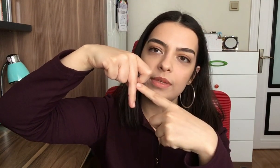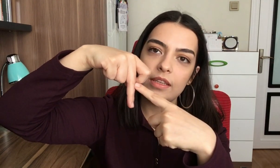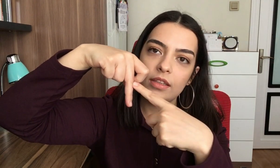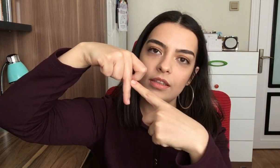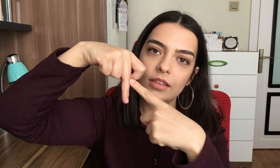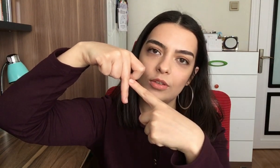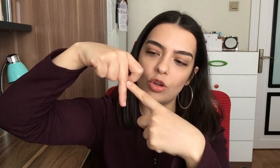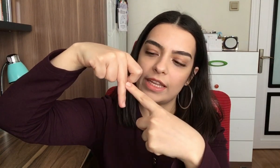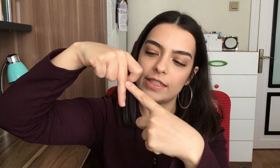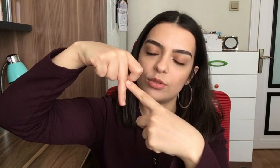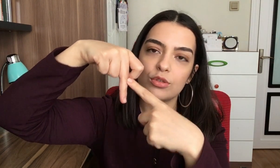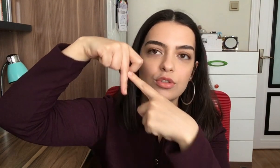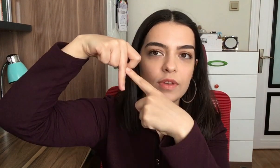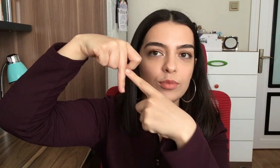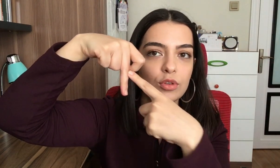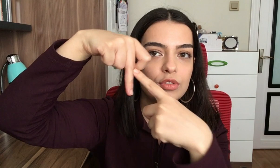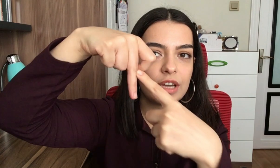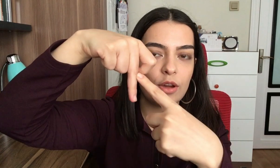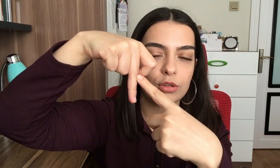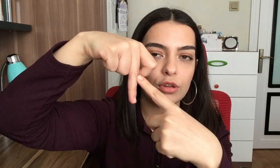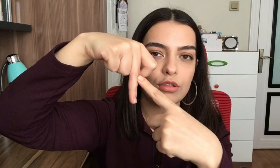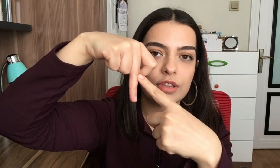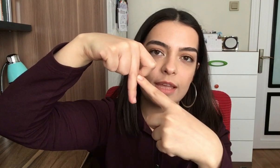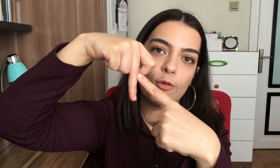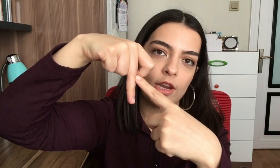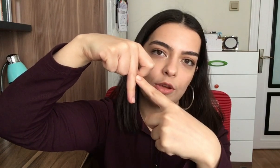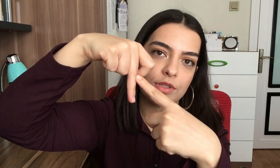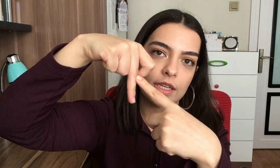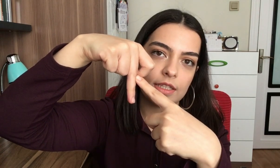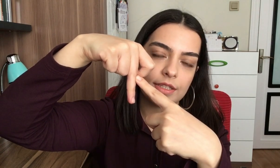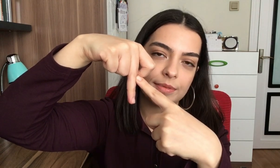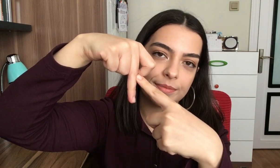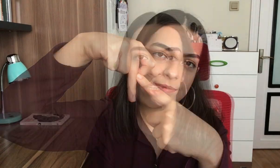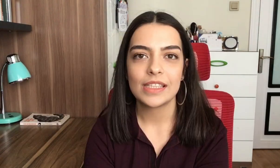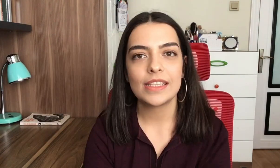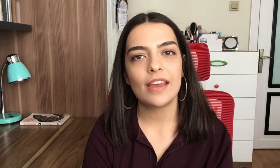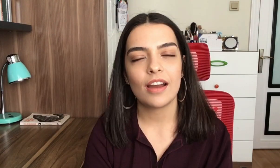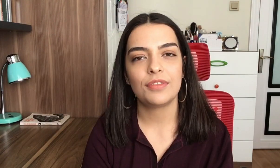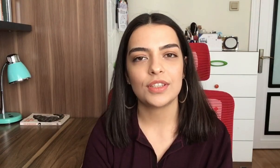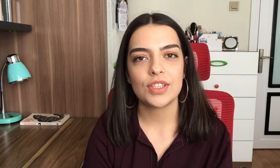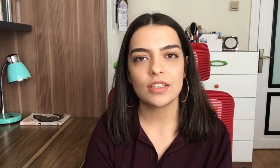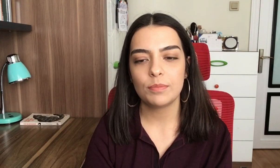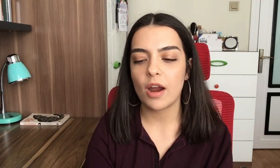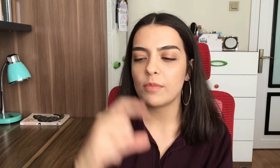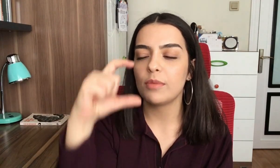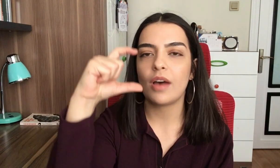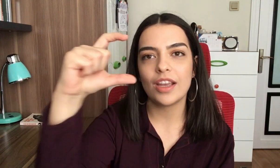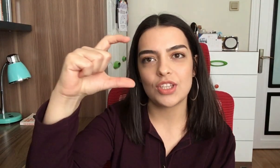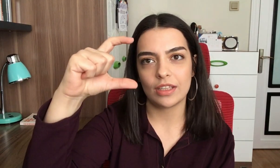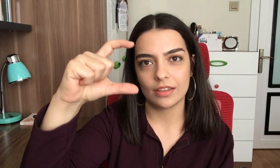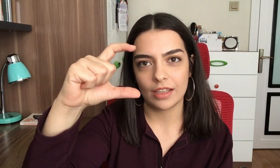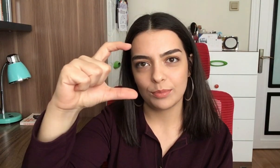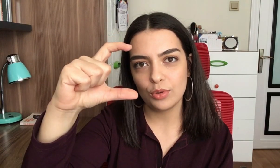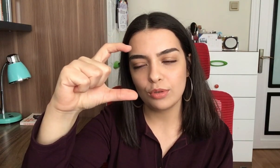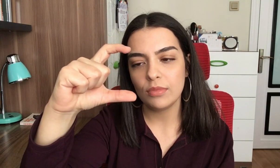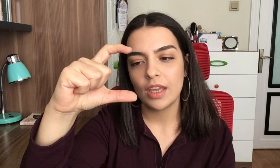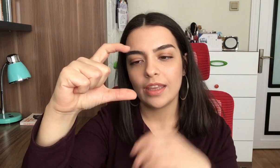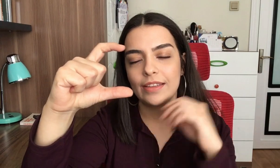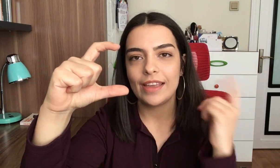kol ekliyoruz ve bu R oluyor. R böyle gösterilir. S harfi için parmağımı I şeklinde yapıyorum. Diğer